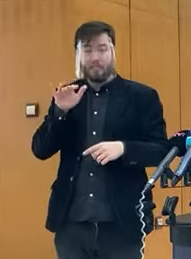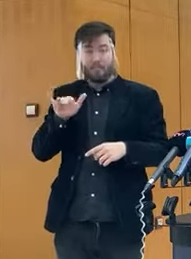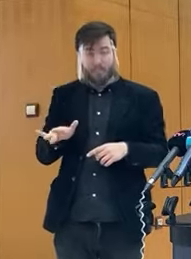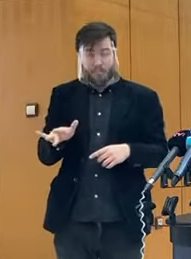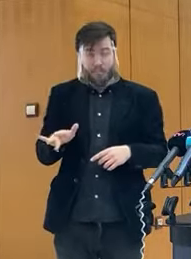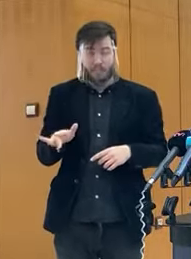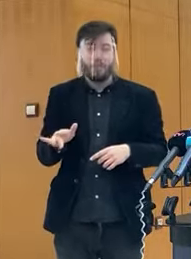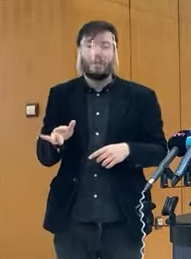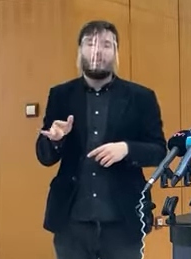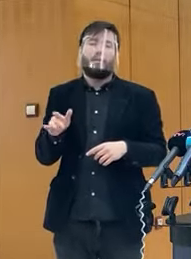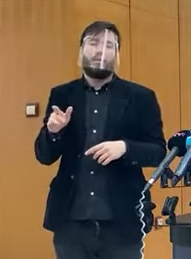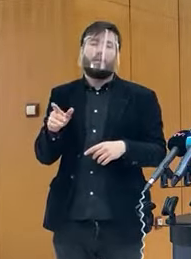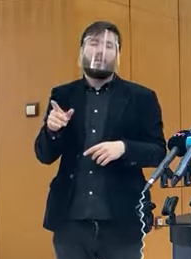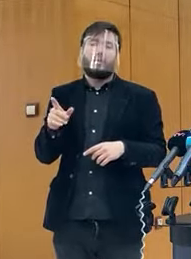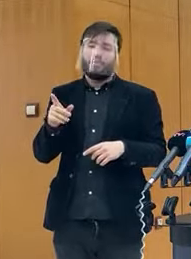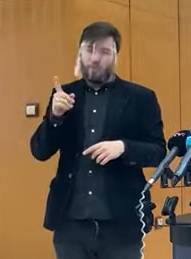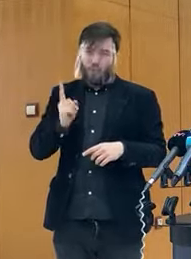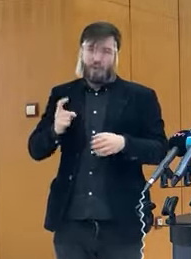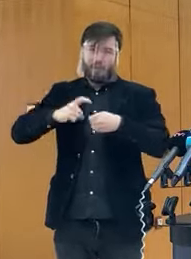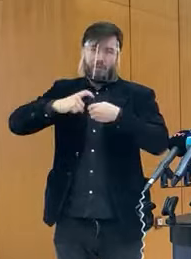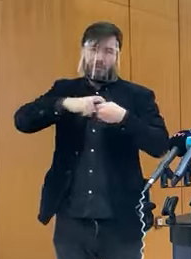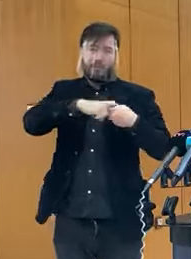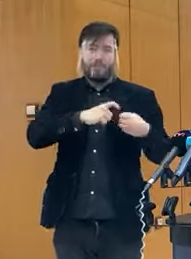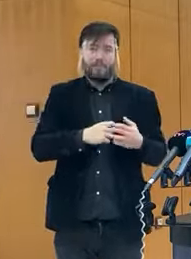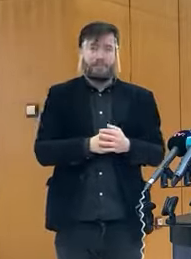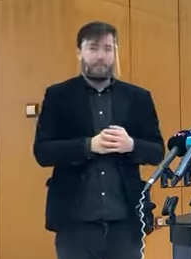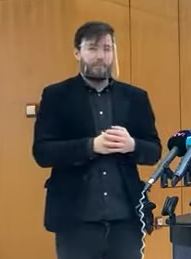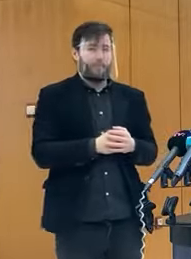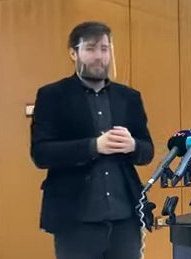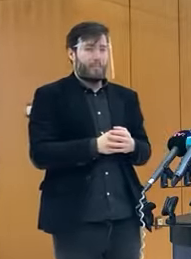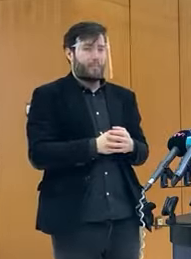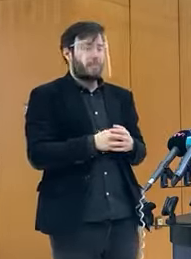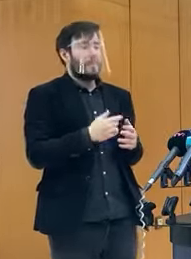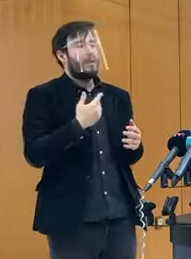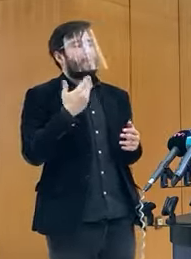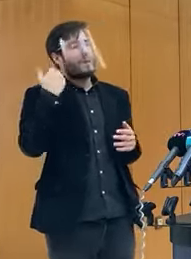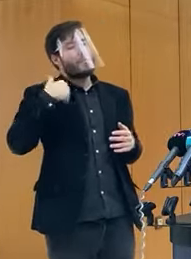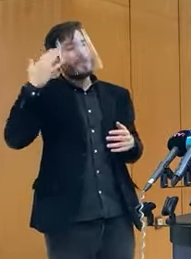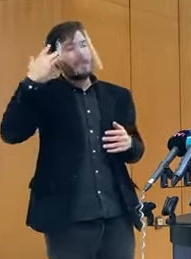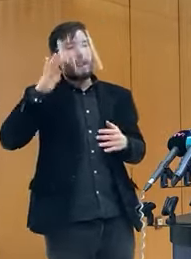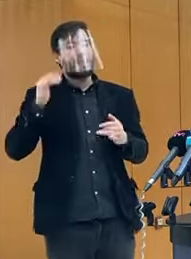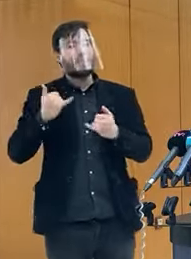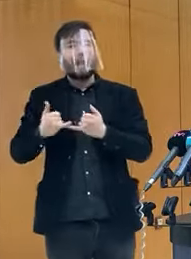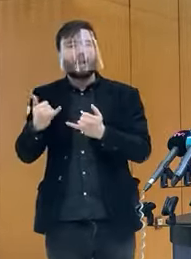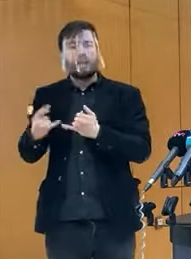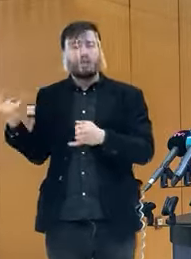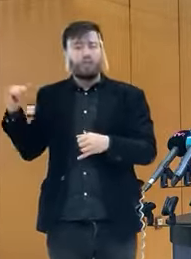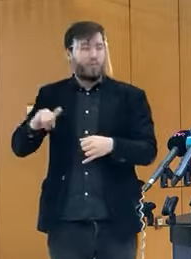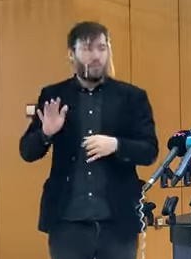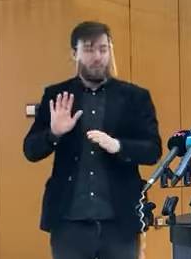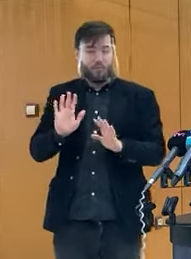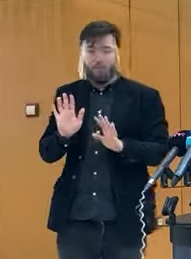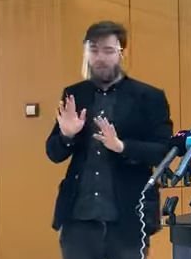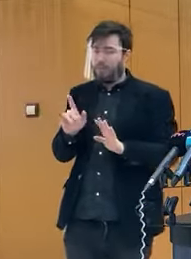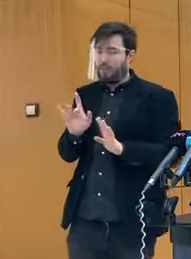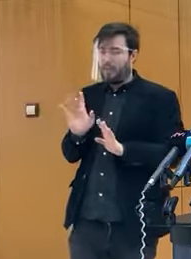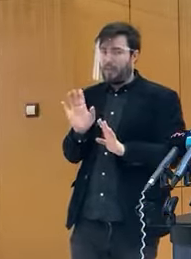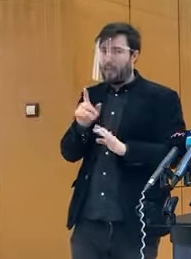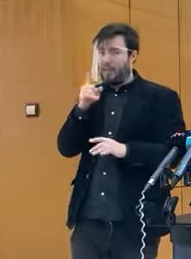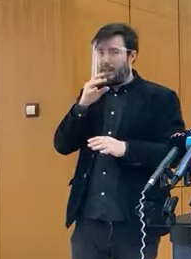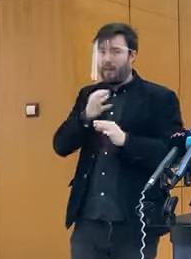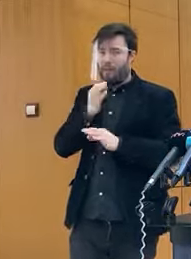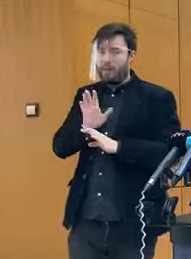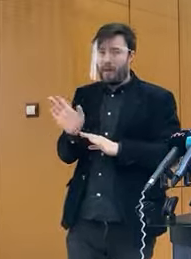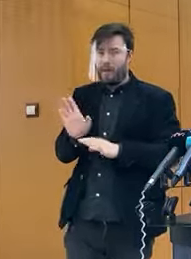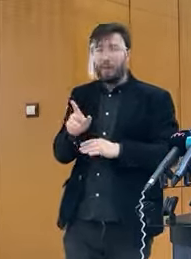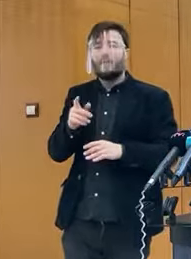tak sa do tohto zapoja. Lebo hovorilo sa, že i vrátia sa nekoľko vrátia zo zahraničia? Nehovorilo sa v tejto súvislosti. Nie. To ste mali